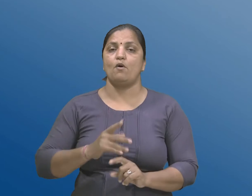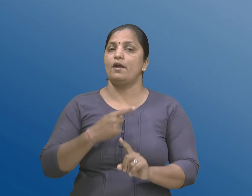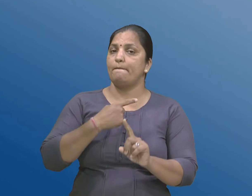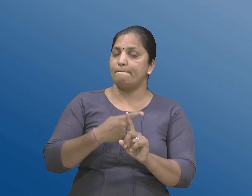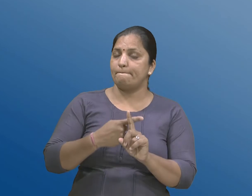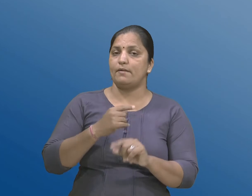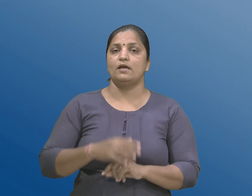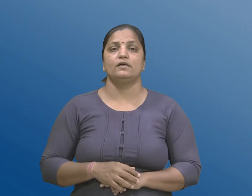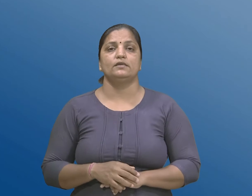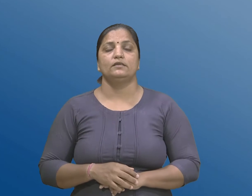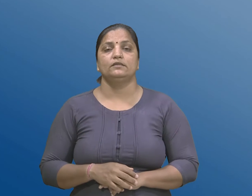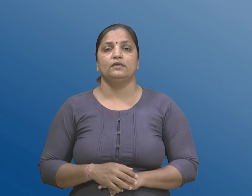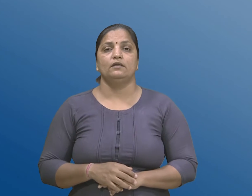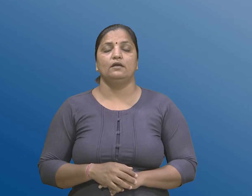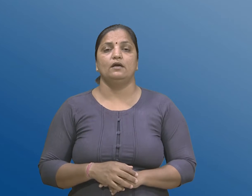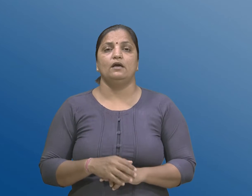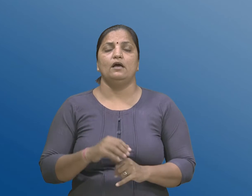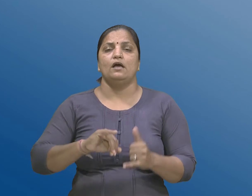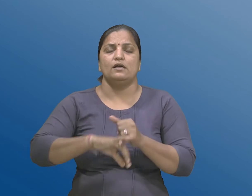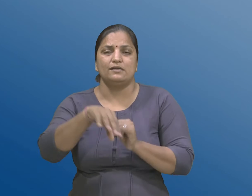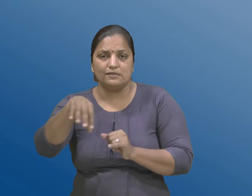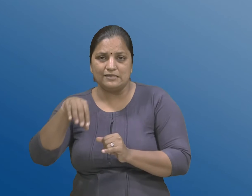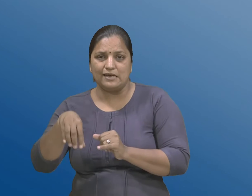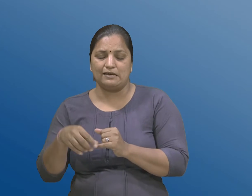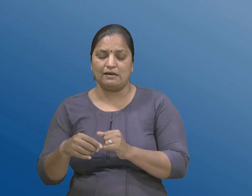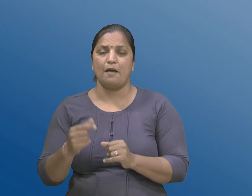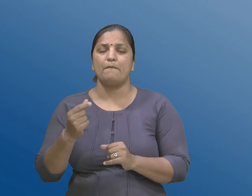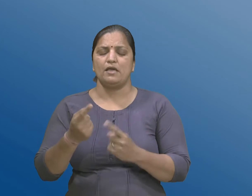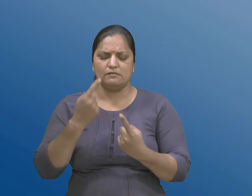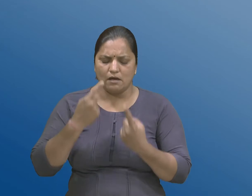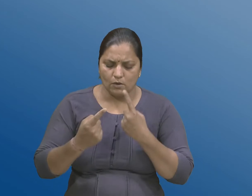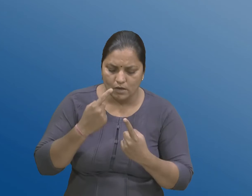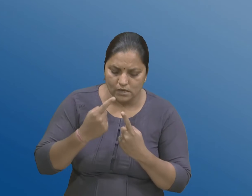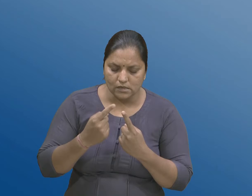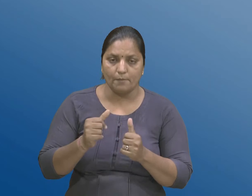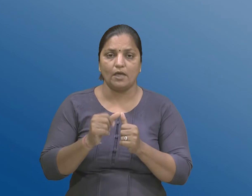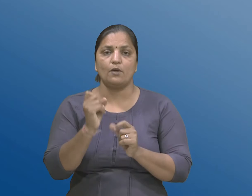द्वारा राज्य निधीना हिसाबोना अन्वेशन एटलेके ओडिट ना सम्मंद मा